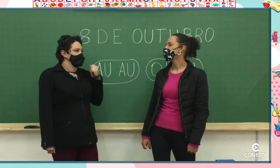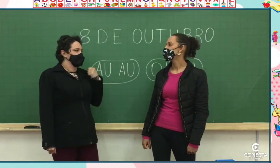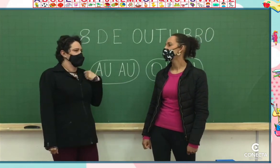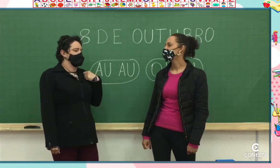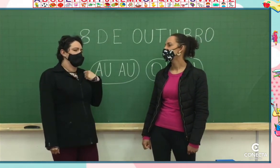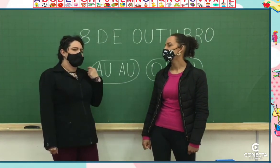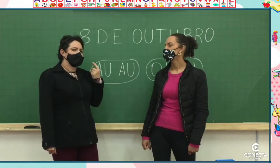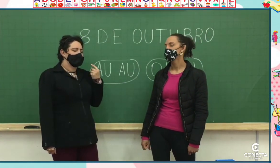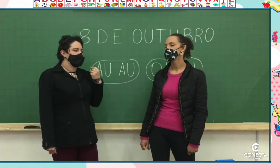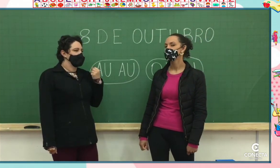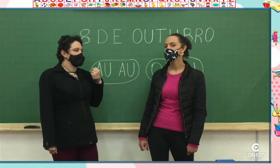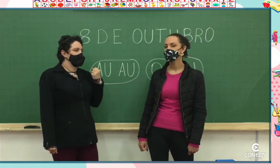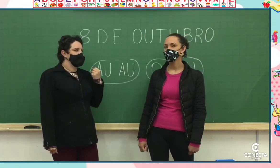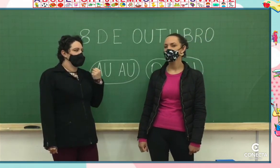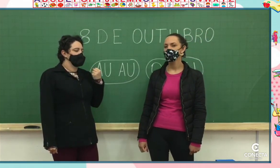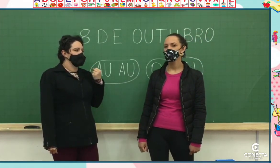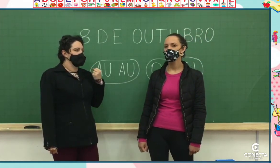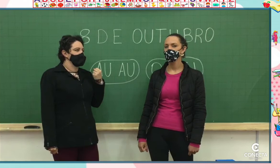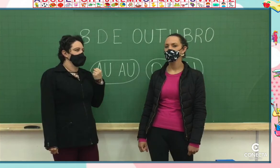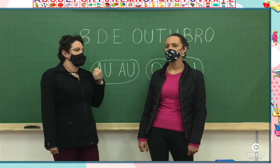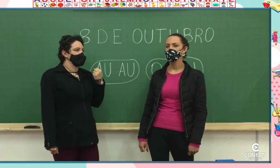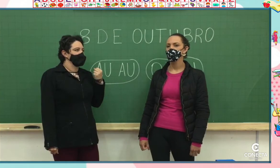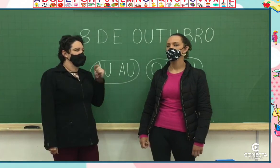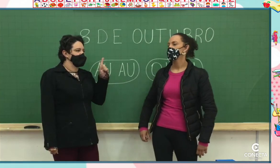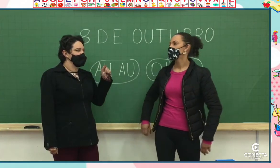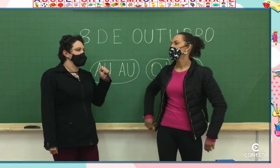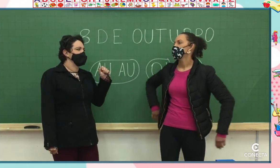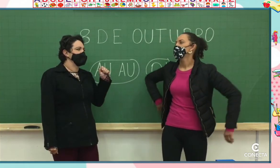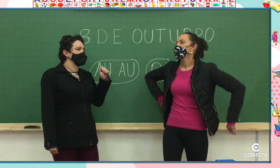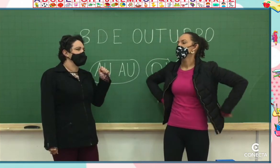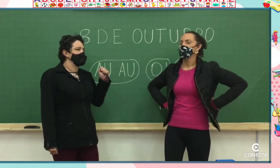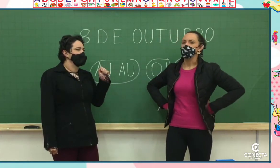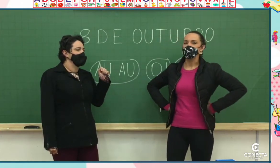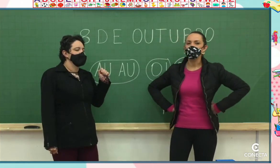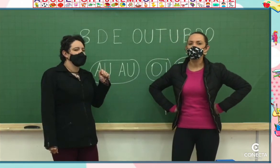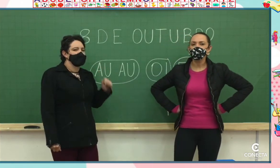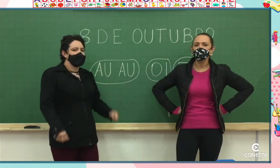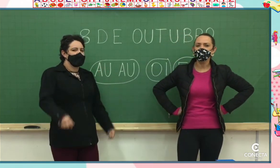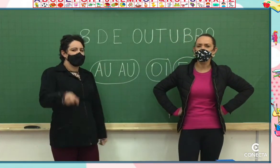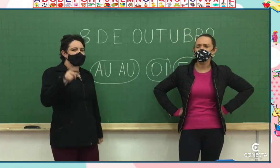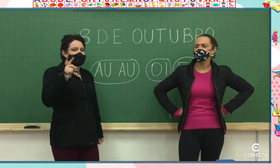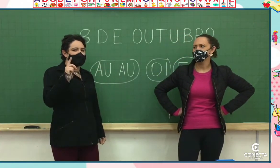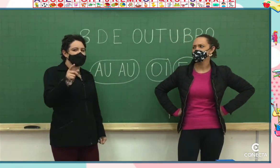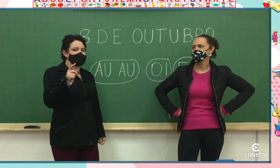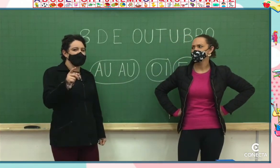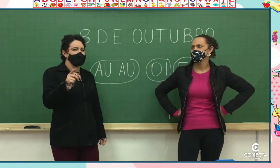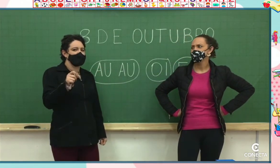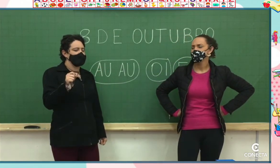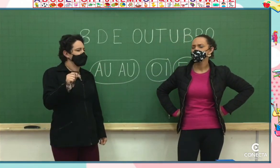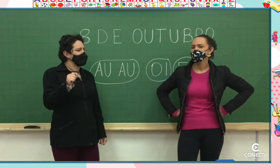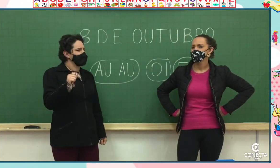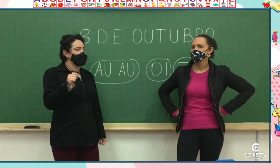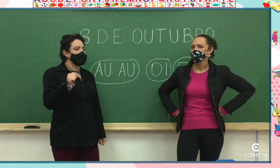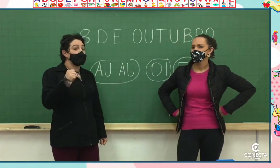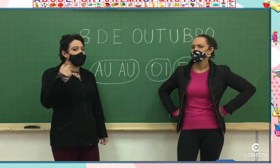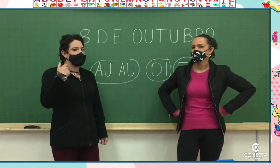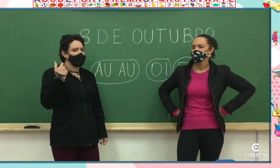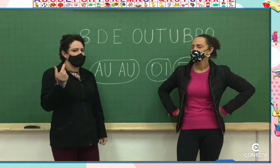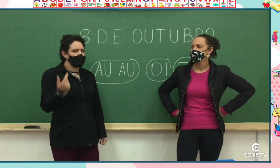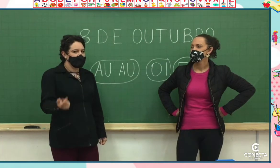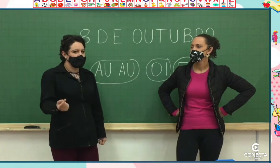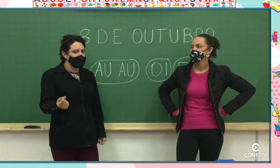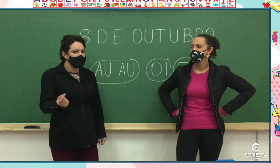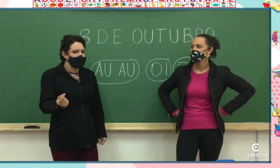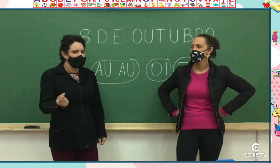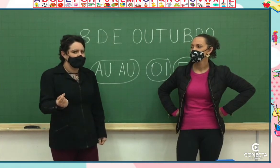qual era a cor do caminhão caçamba. Você lembra? Ai, ai, ai, ai, crianças. crianças lembram qual